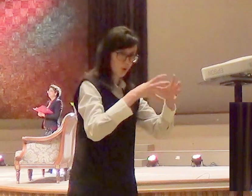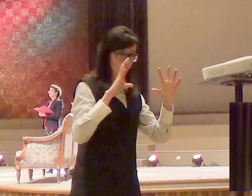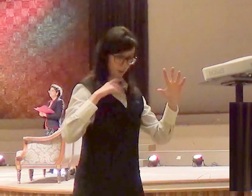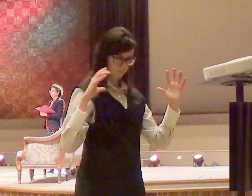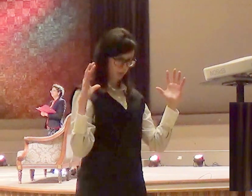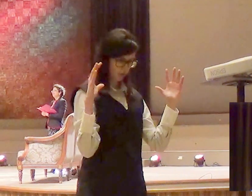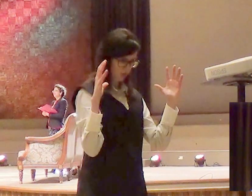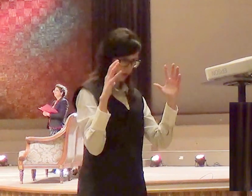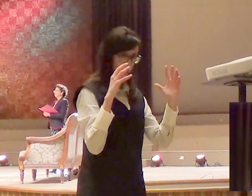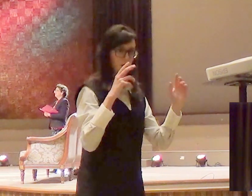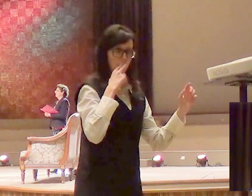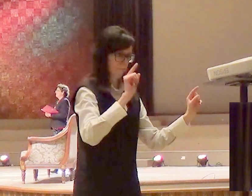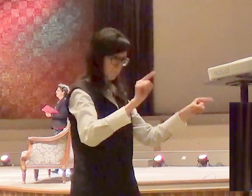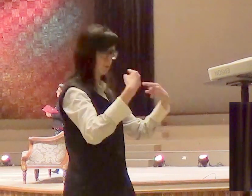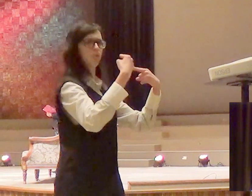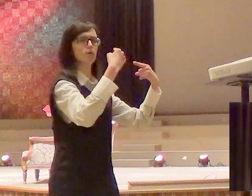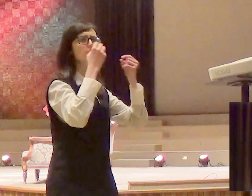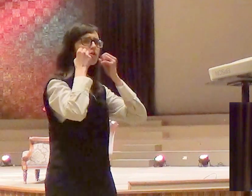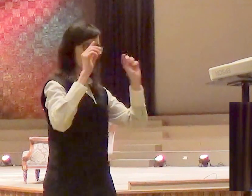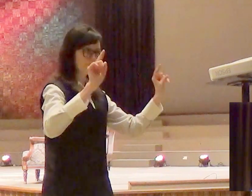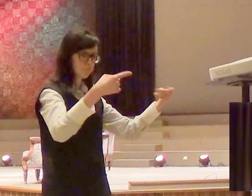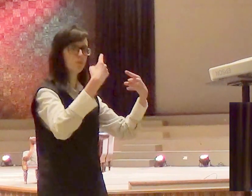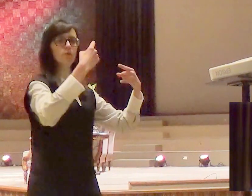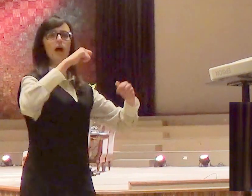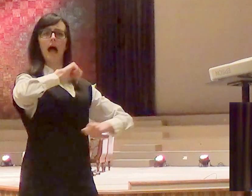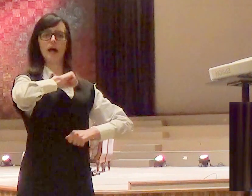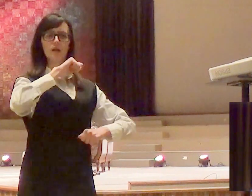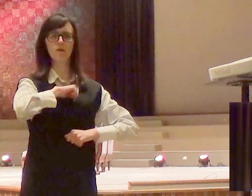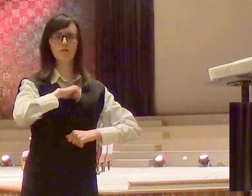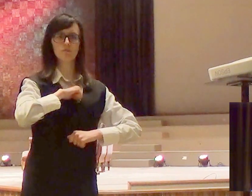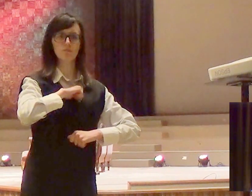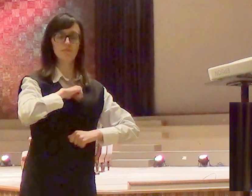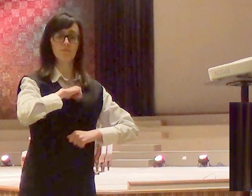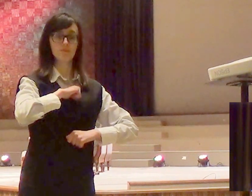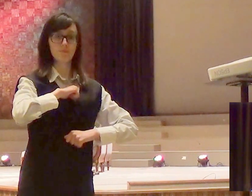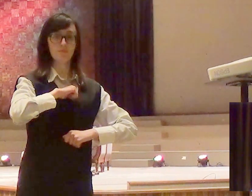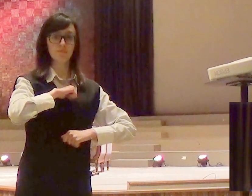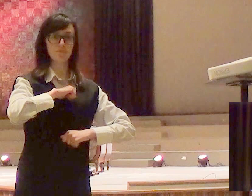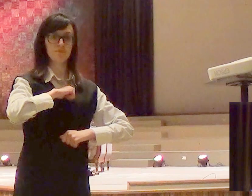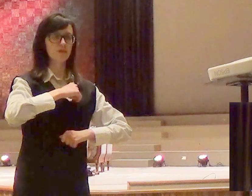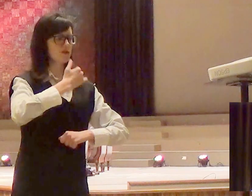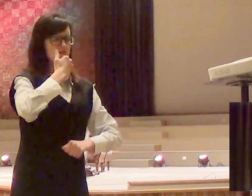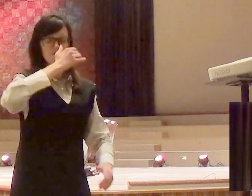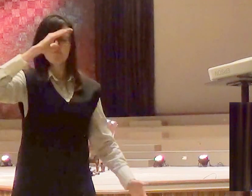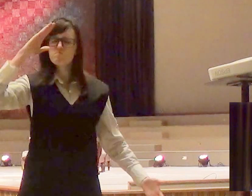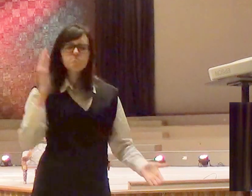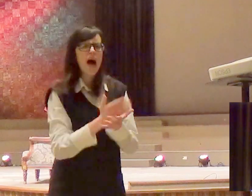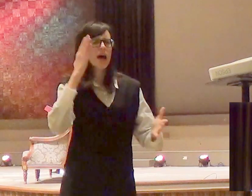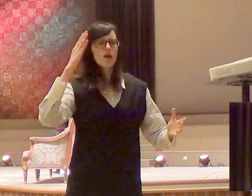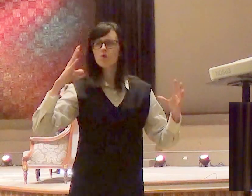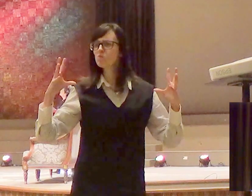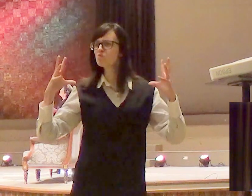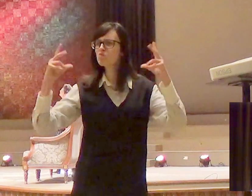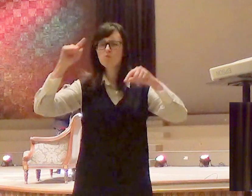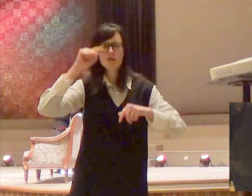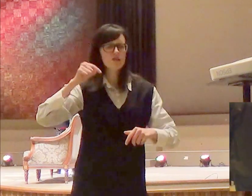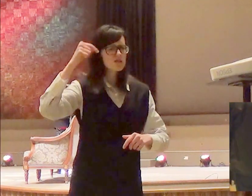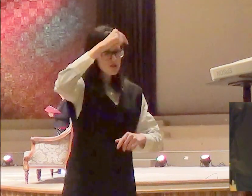Moisés e Arão, e lhe disseram, basta, a assembleia toda é santa, cada um deles é santo,